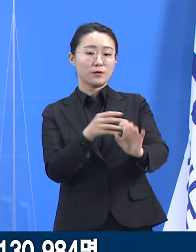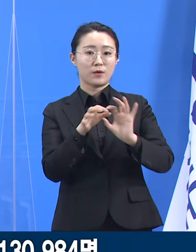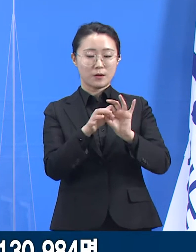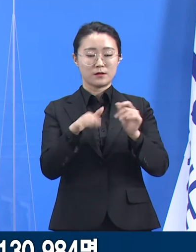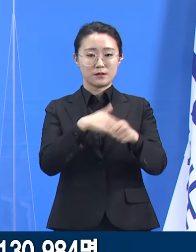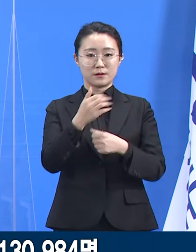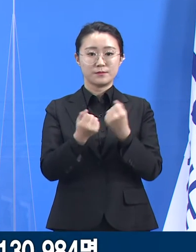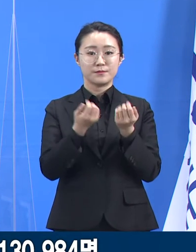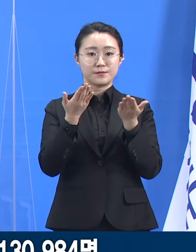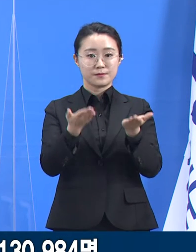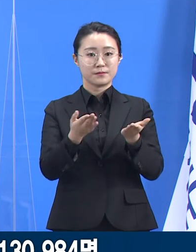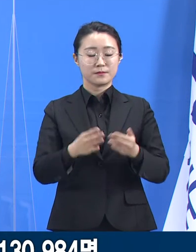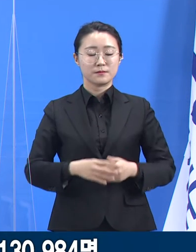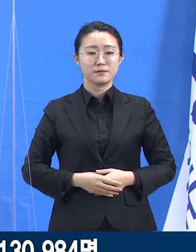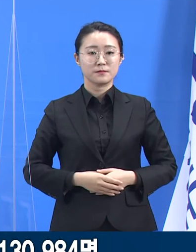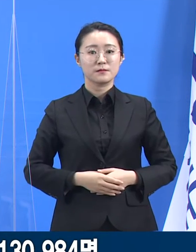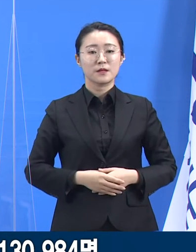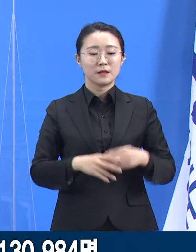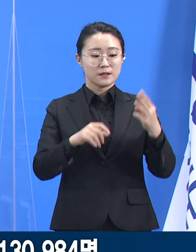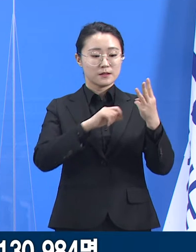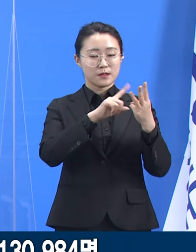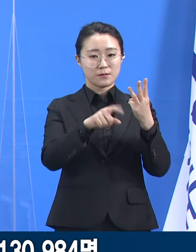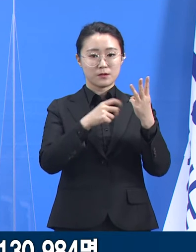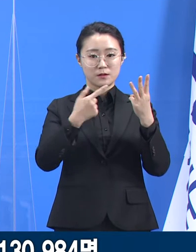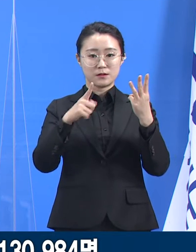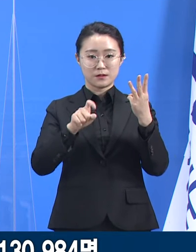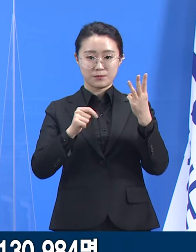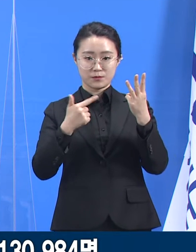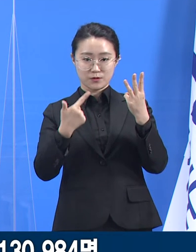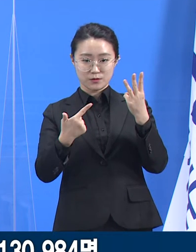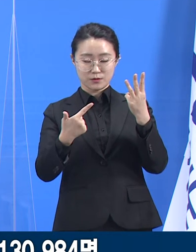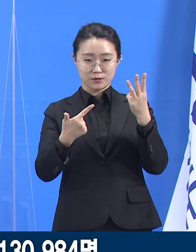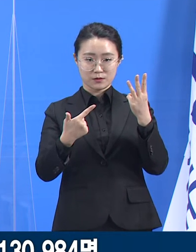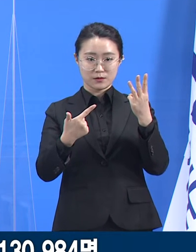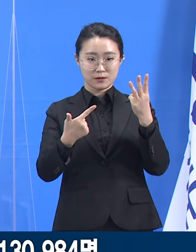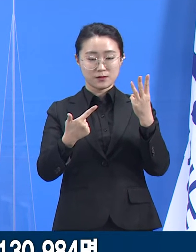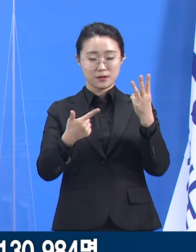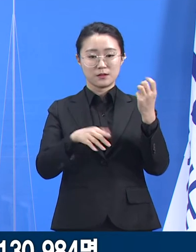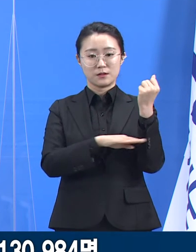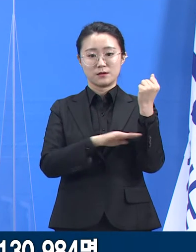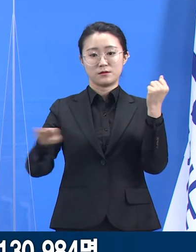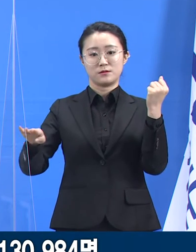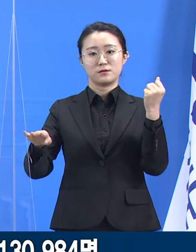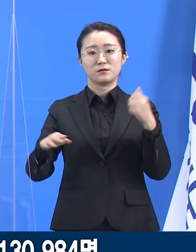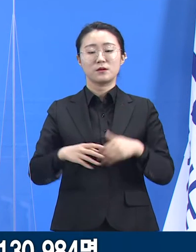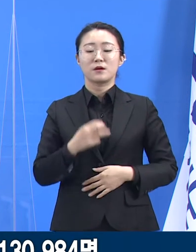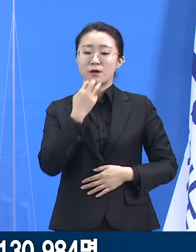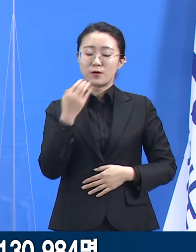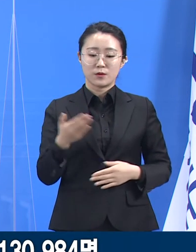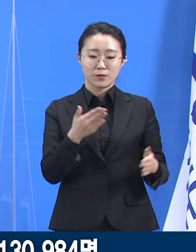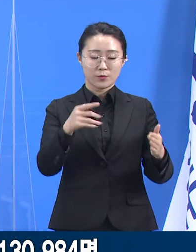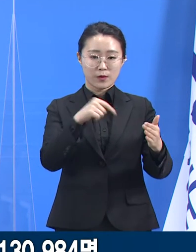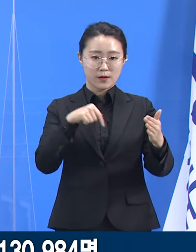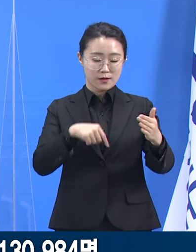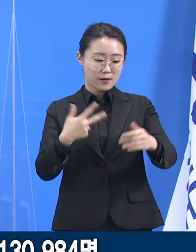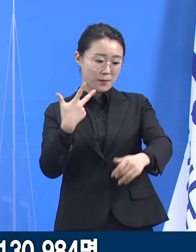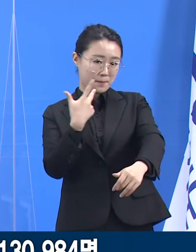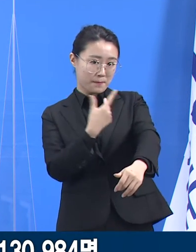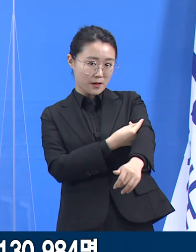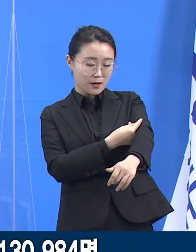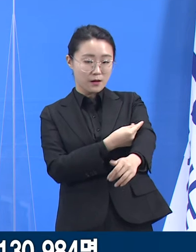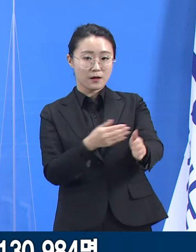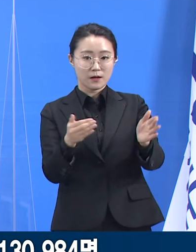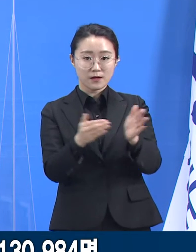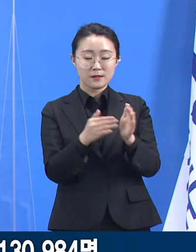3월 16일 0시 기준 경기도의 예방접종자 수는 3,383명이 증가한 총